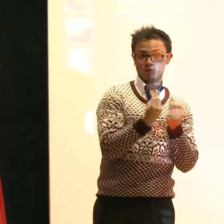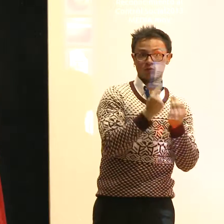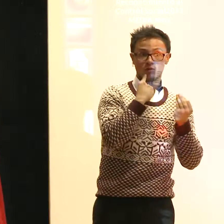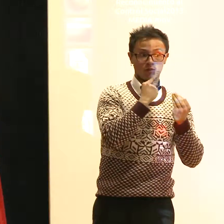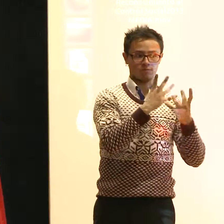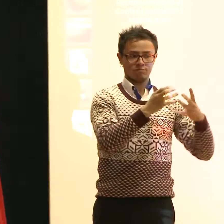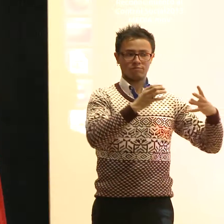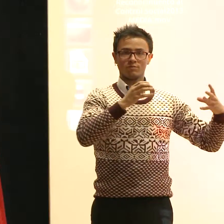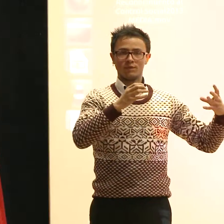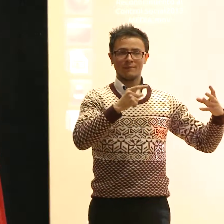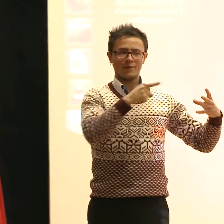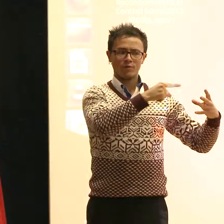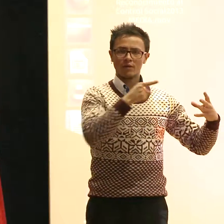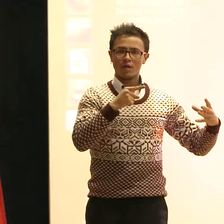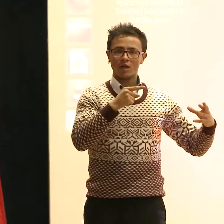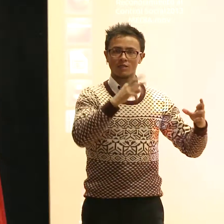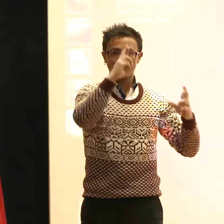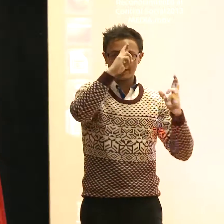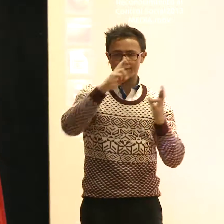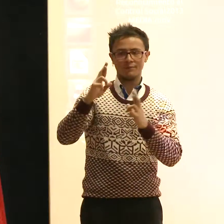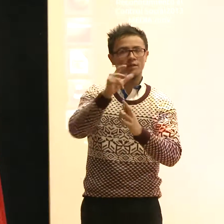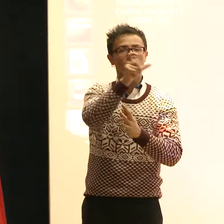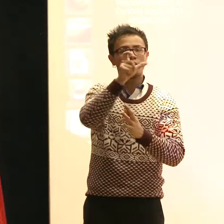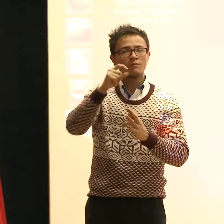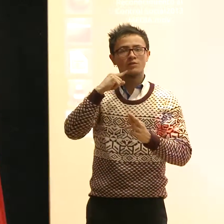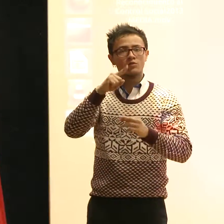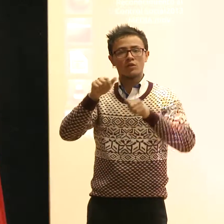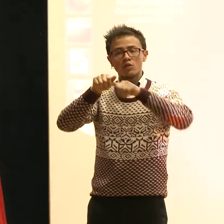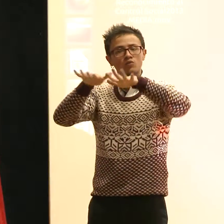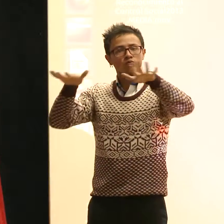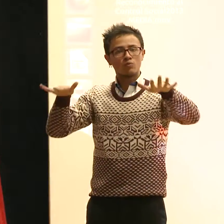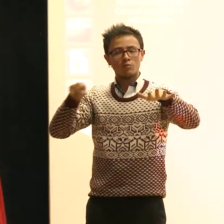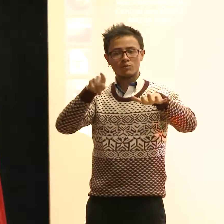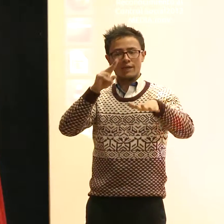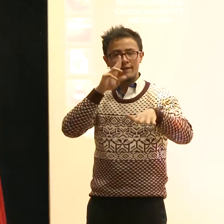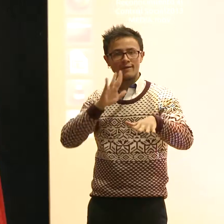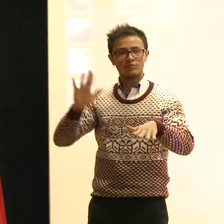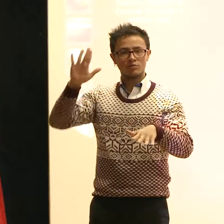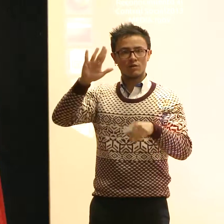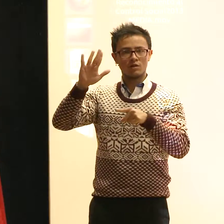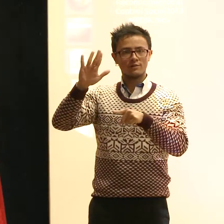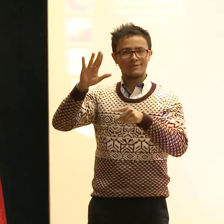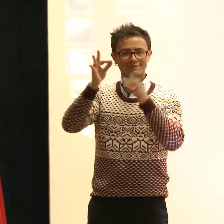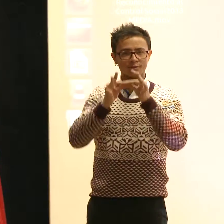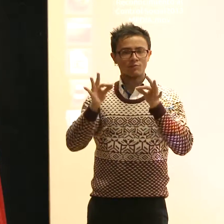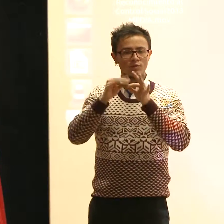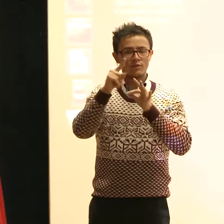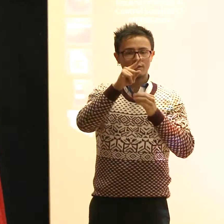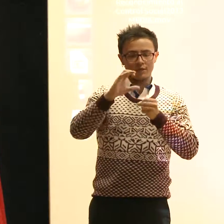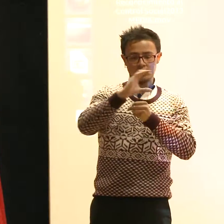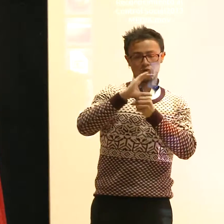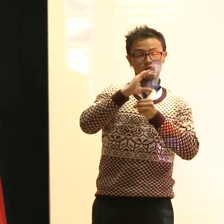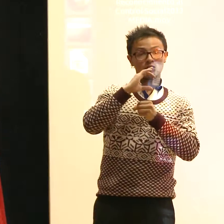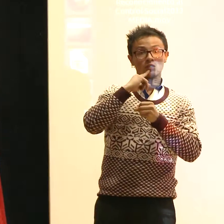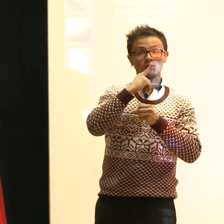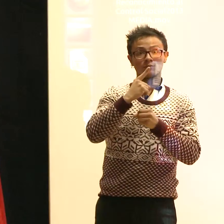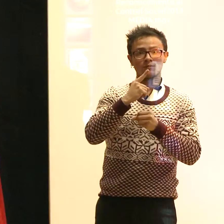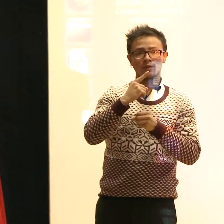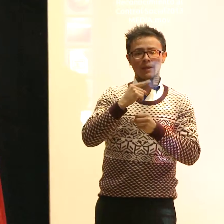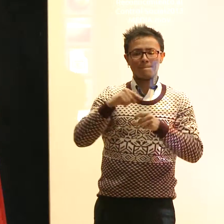naturalmente a su vez todos los arraigos nacionales que tiene el concepto, pero